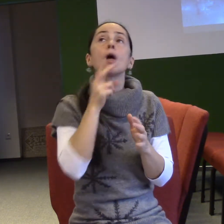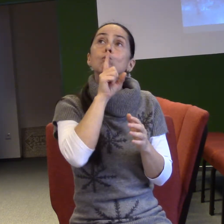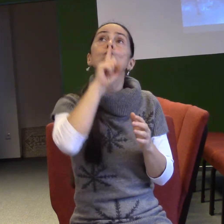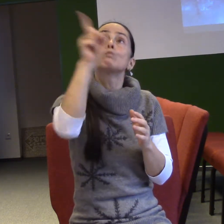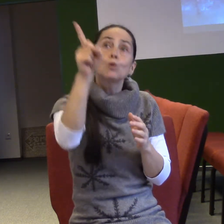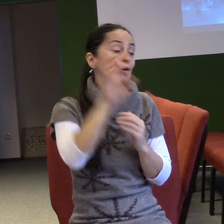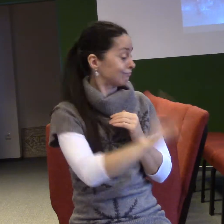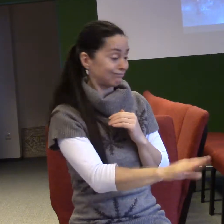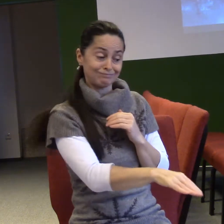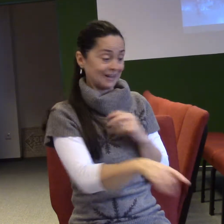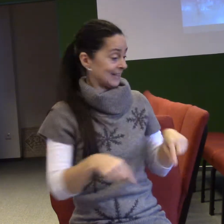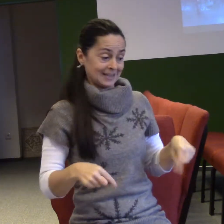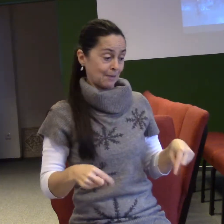se nemodlíš, tak já jsem to vyslyšel.